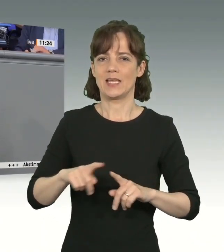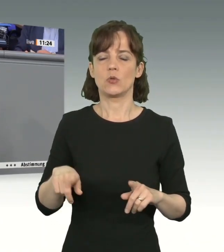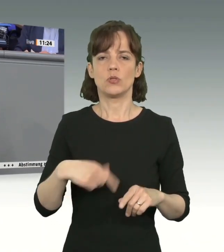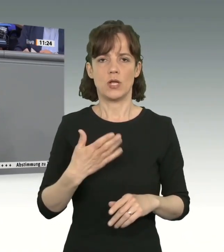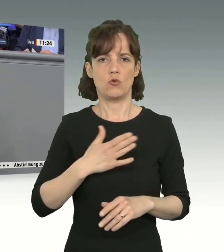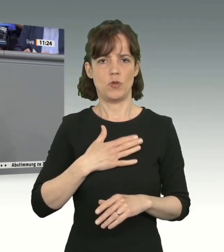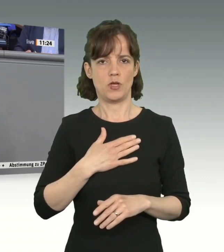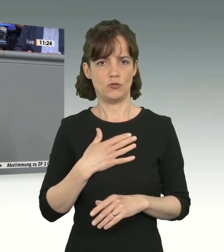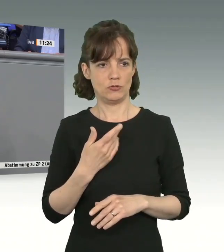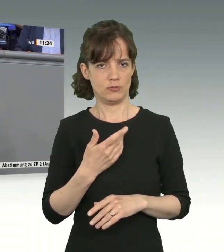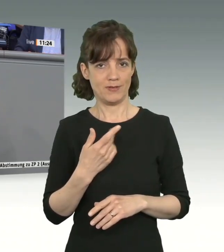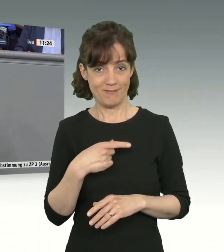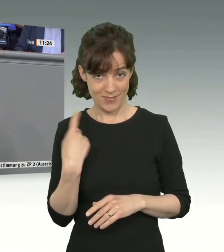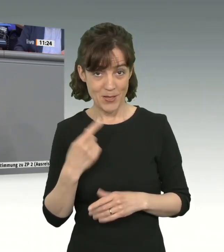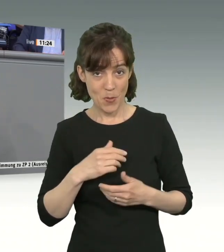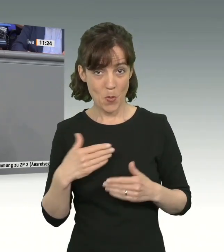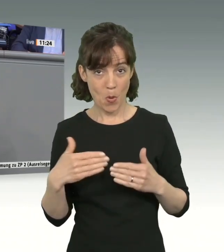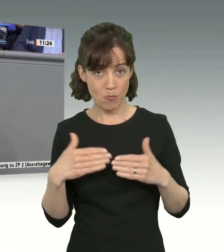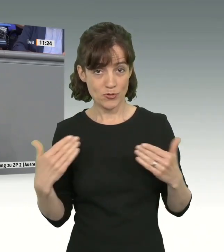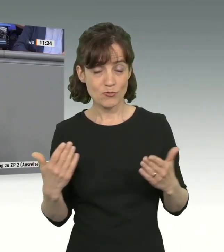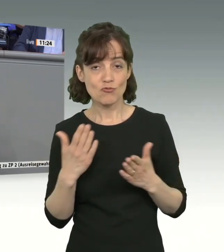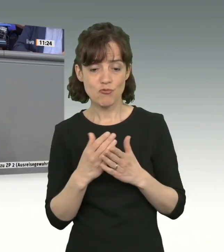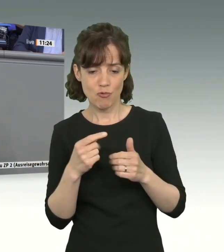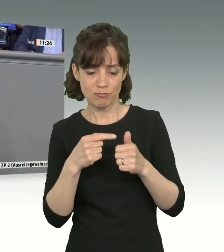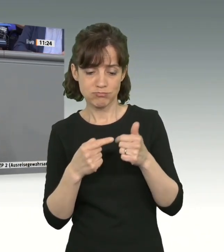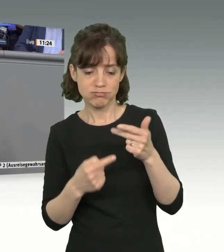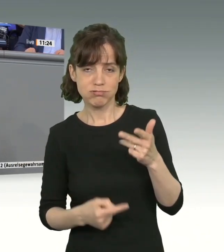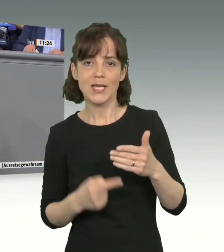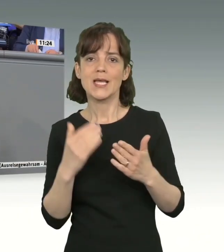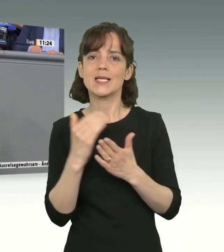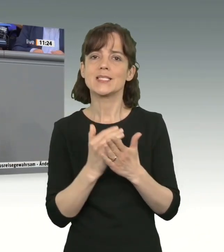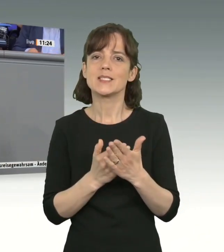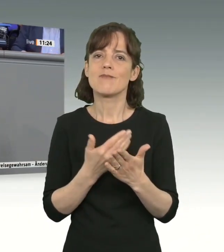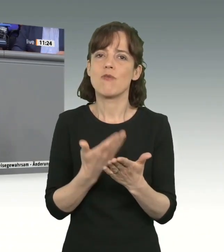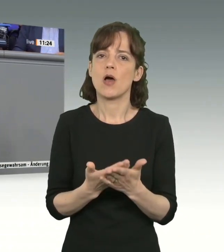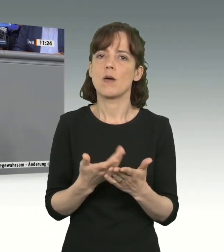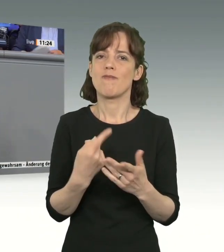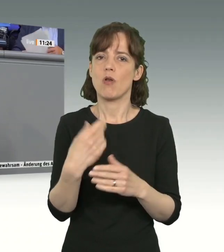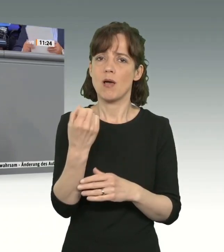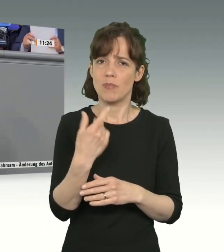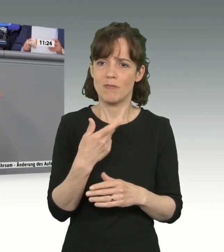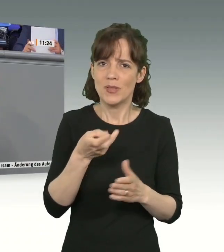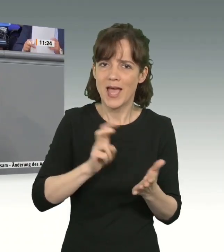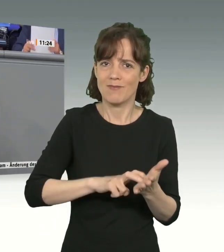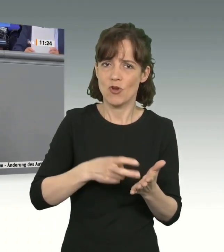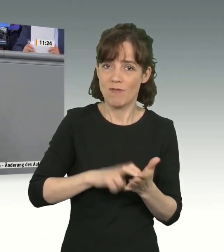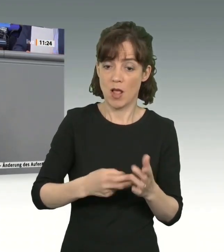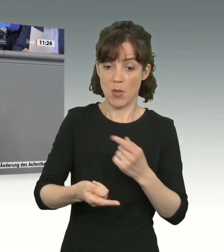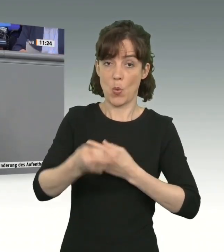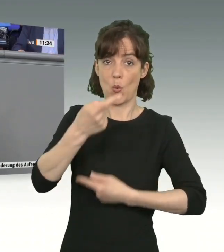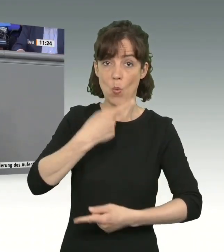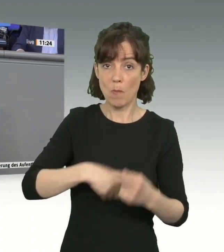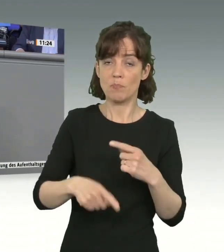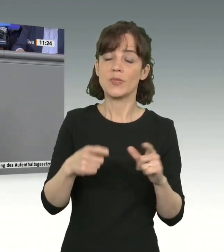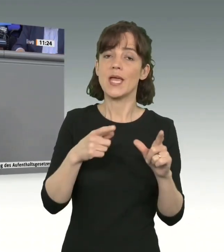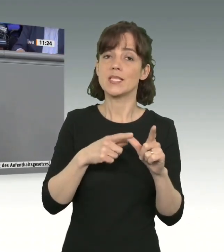als Opposition schon bereits etlichen Gesetzesvorhaben und Anträgen der Ampel zugestimmt haben, die mitgetragen haben. Umgekehrt die SPD aber